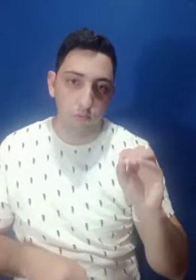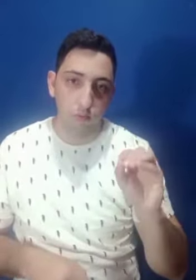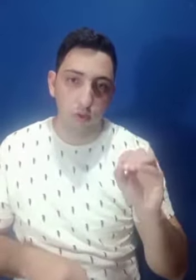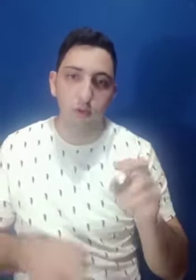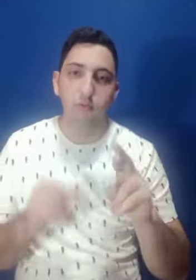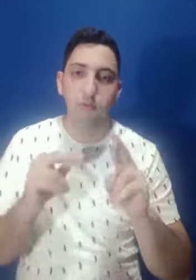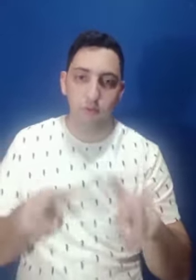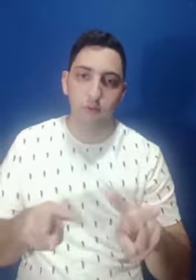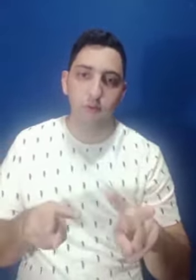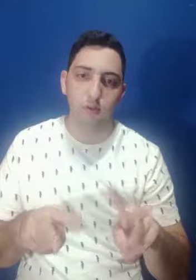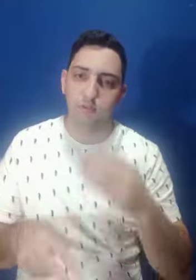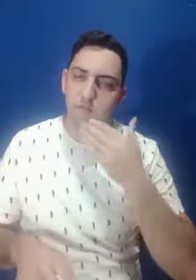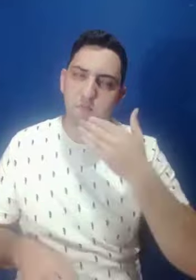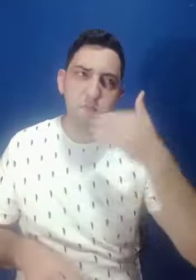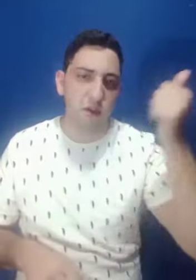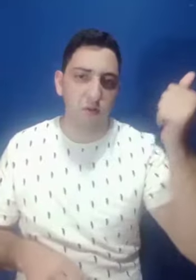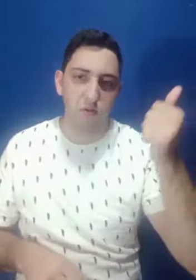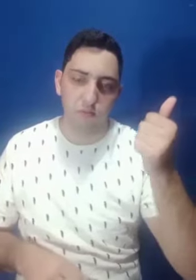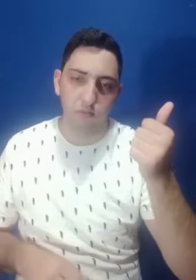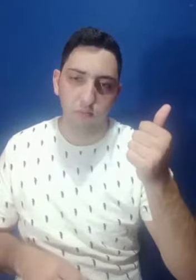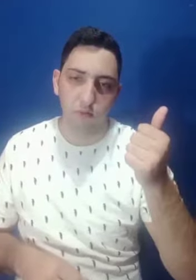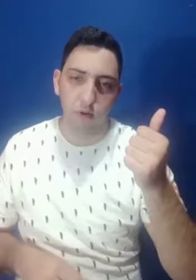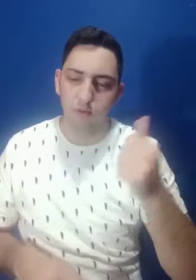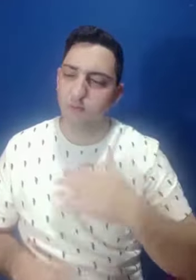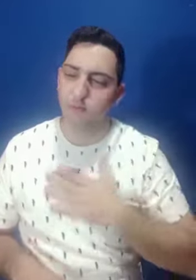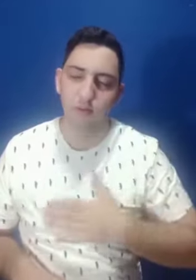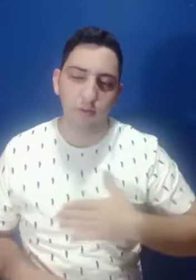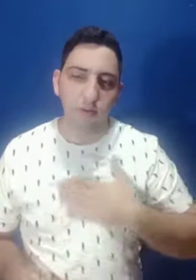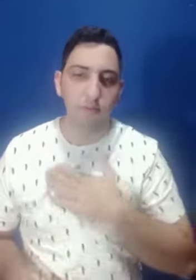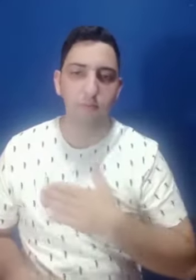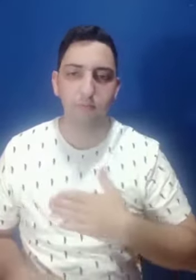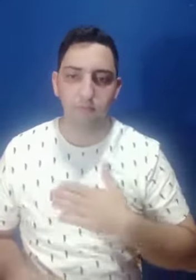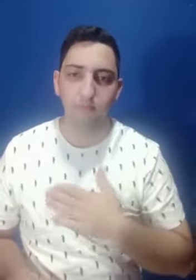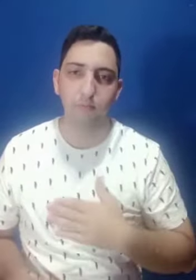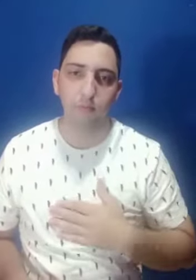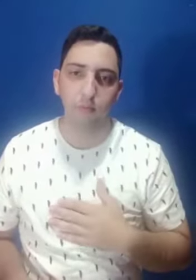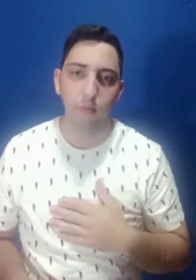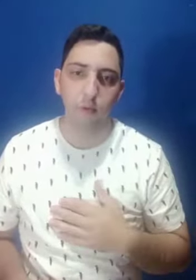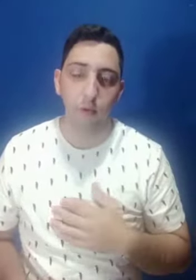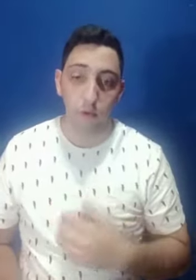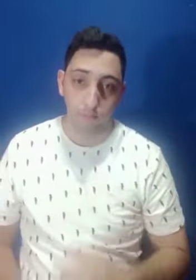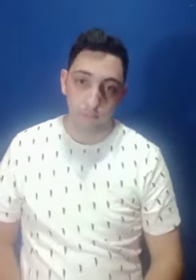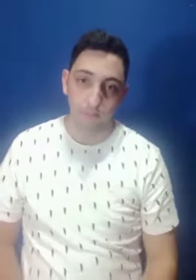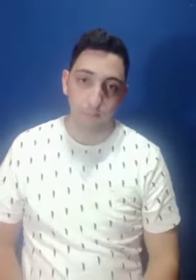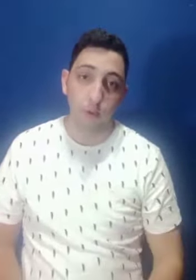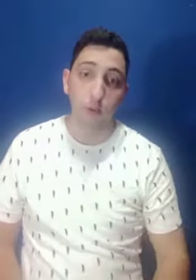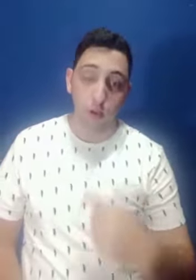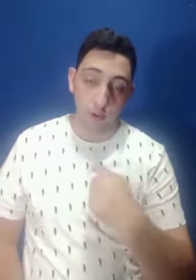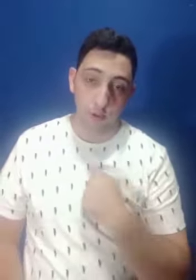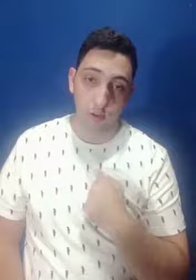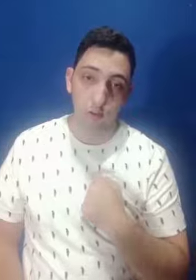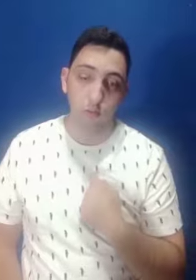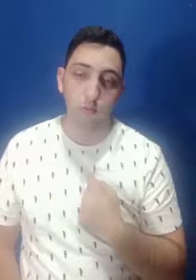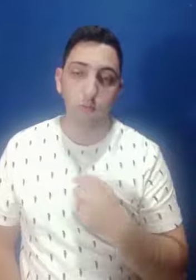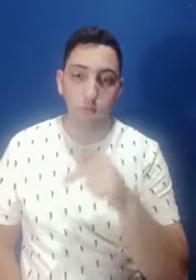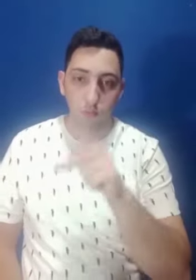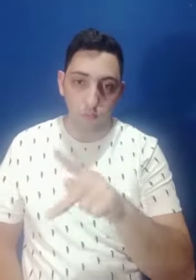Mas o curso do Rodrigo era diferente. Era bem melhor. E eu gostei bastante.